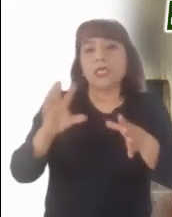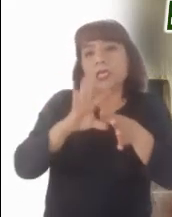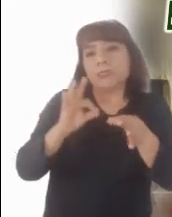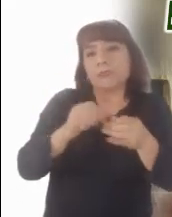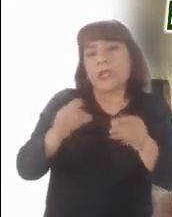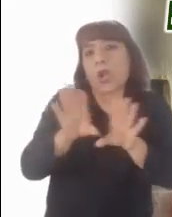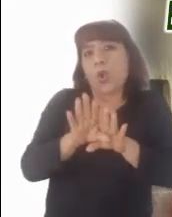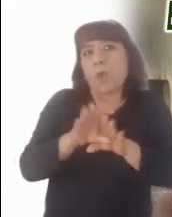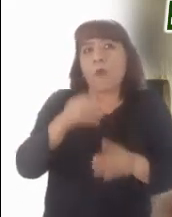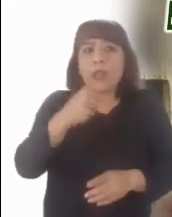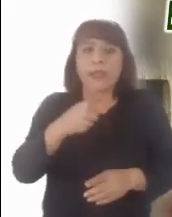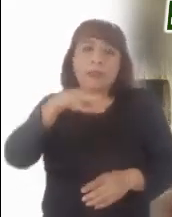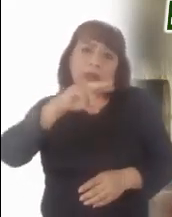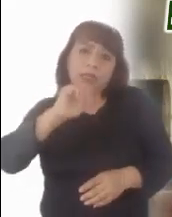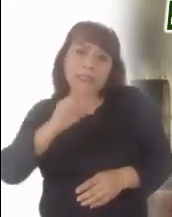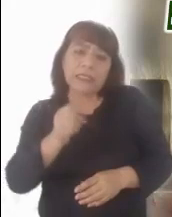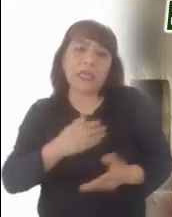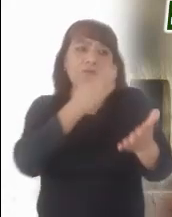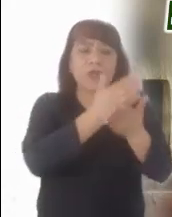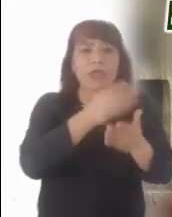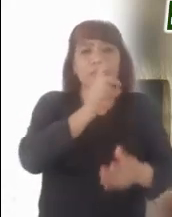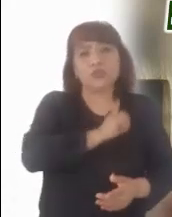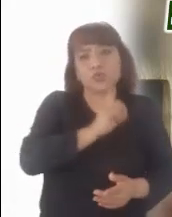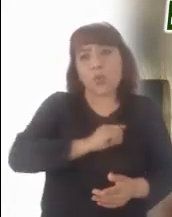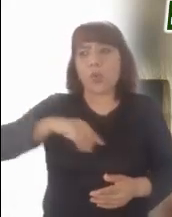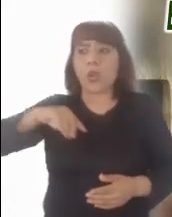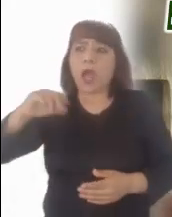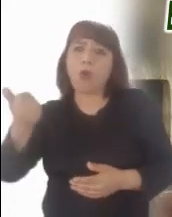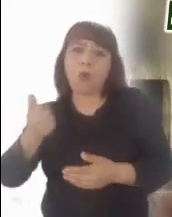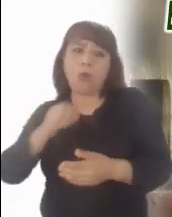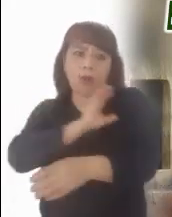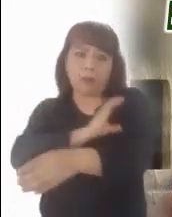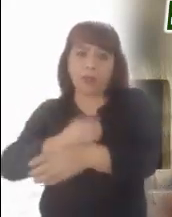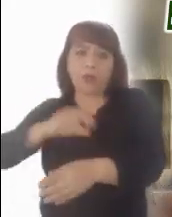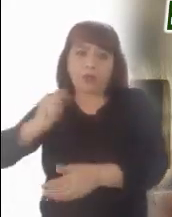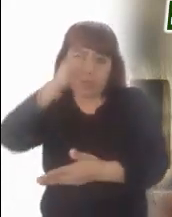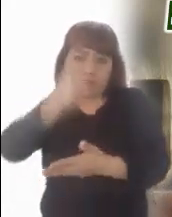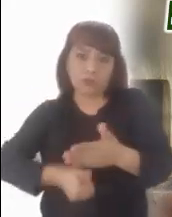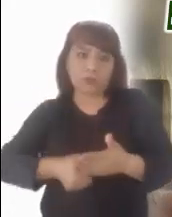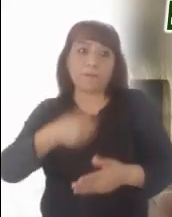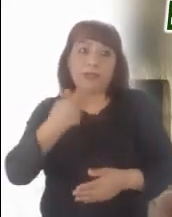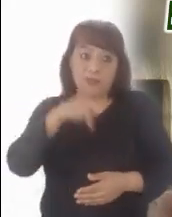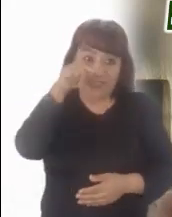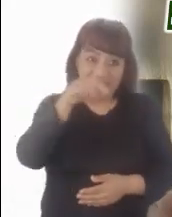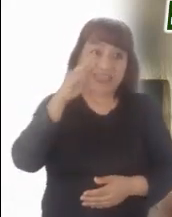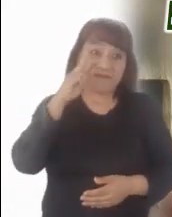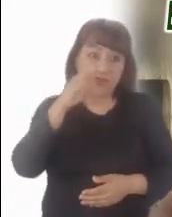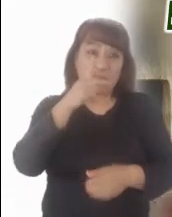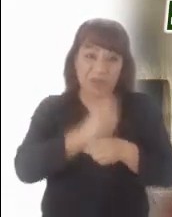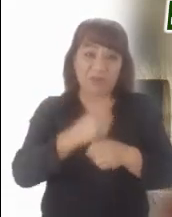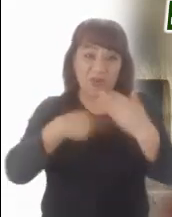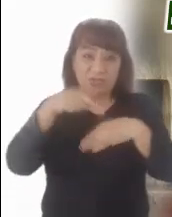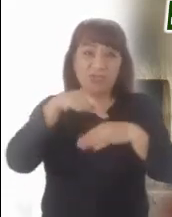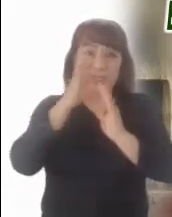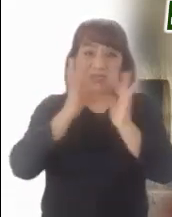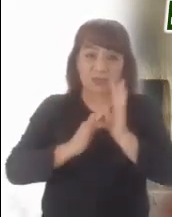San Juan. Ya sea en compañía de otros discípulos, como nos lo narran los otros evangelios. ¿Por qué tiene que